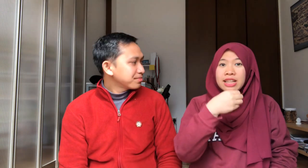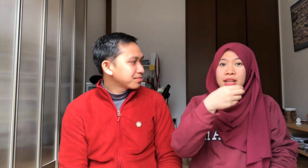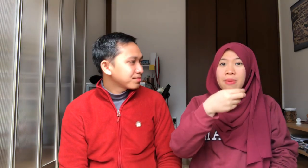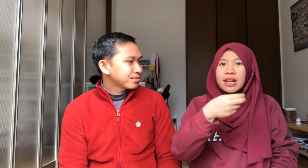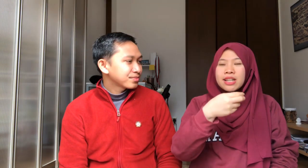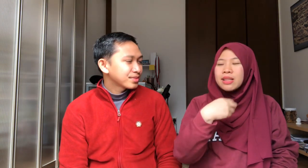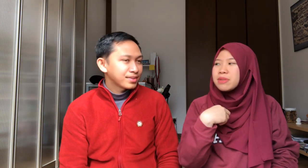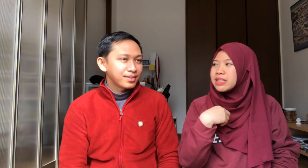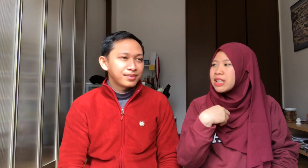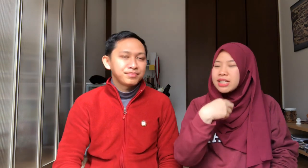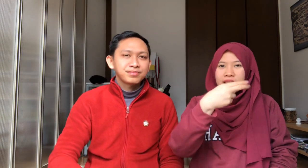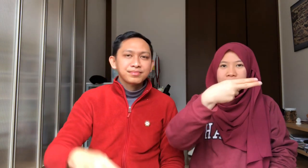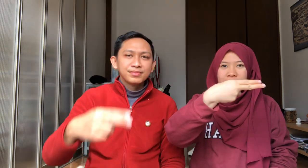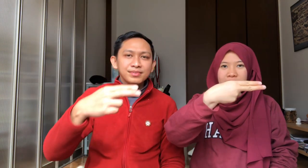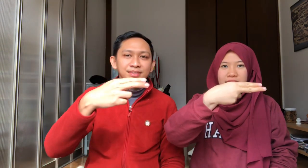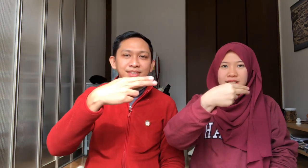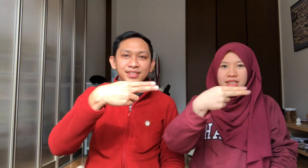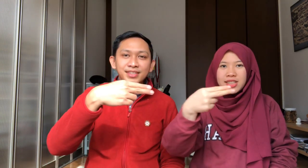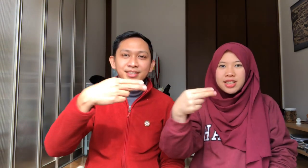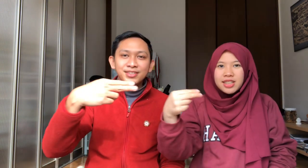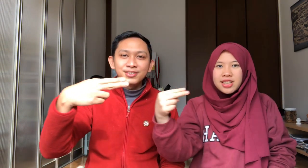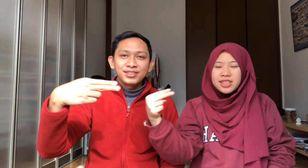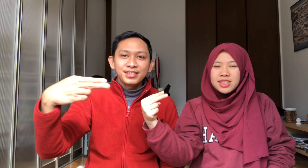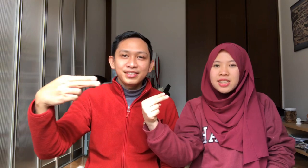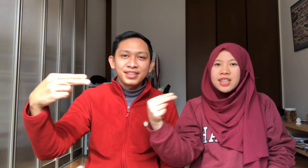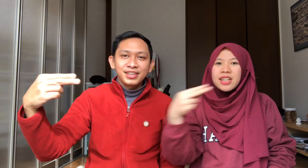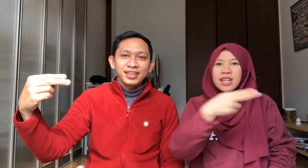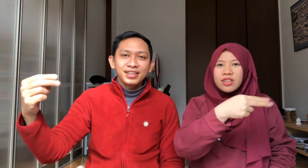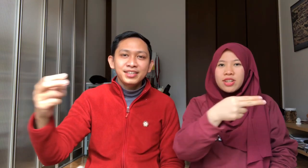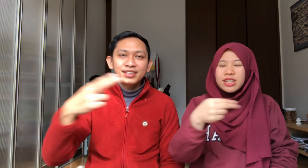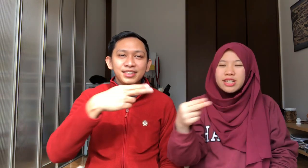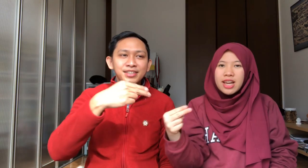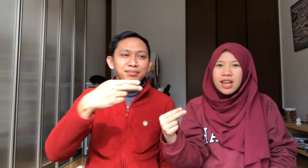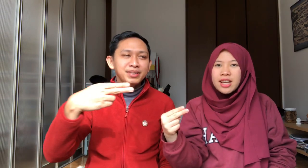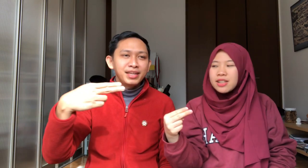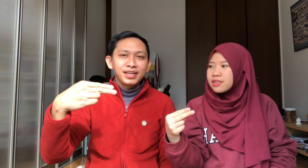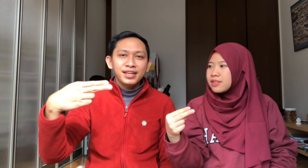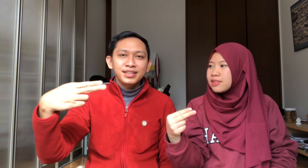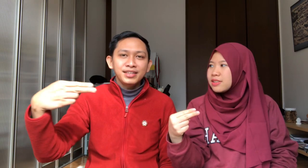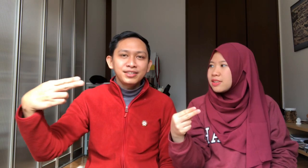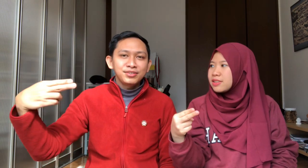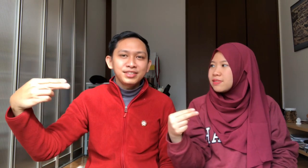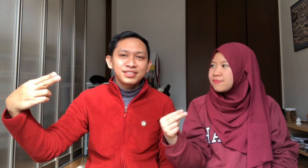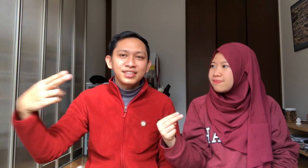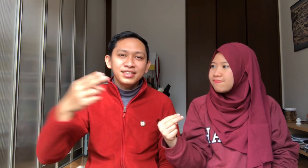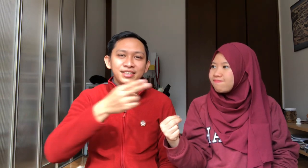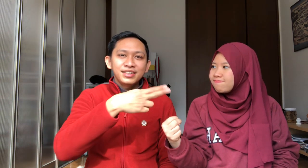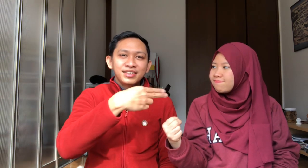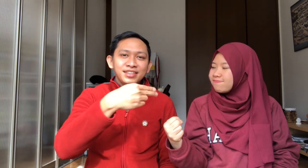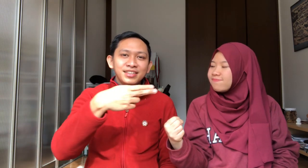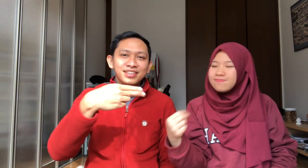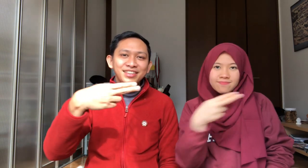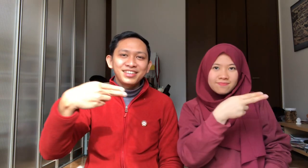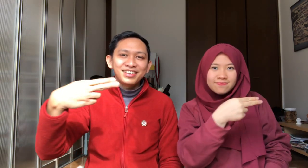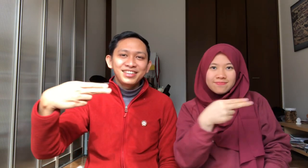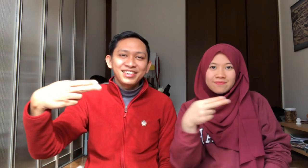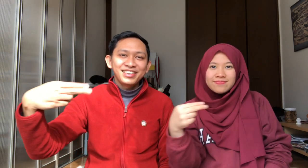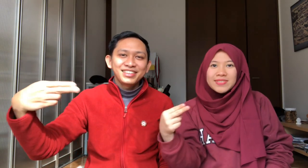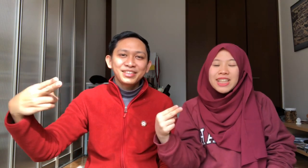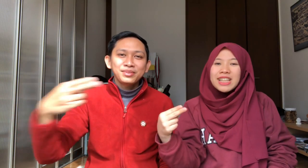Kemarin kita belajar isyaratnya gini Indonesia Indonesia Ini benderanya Indonesia Iya Tapi